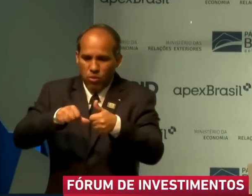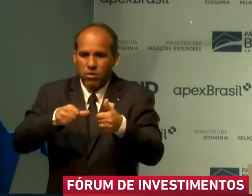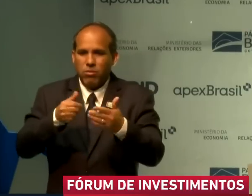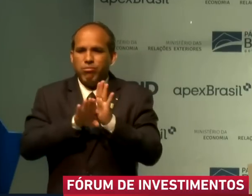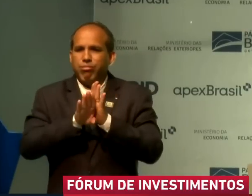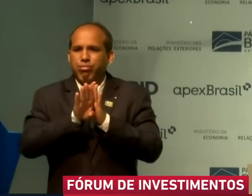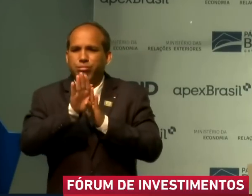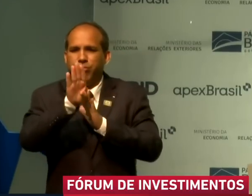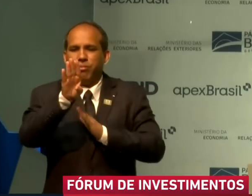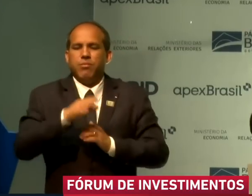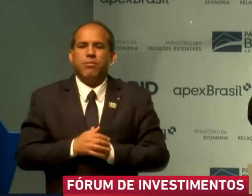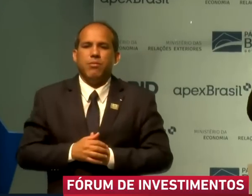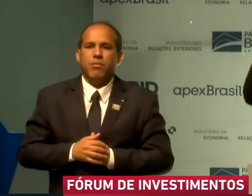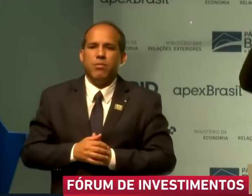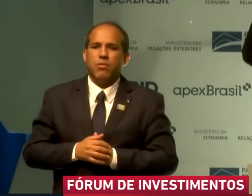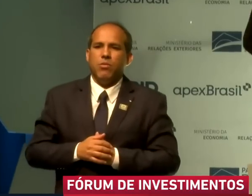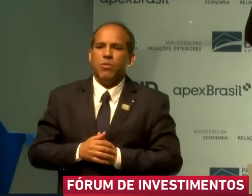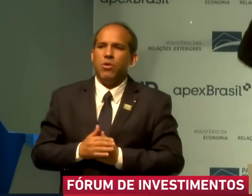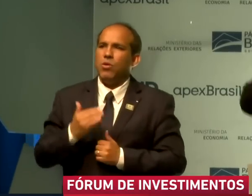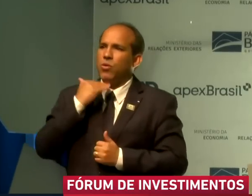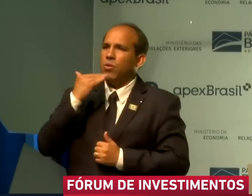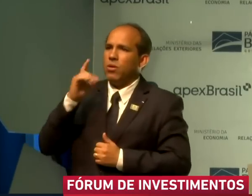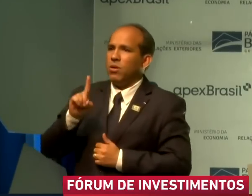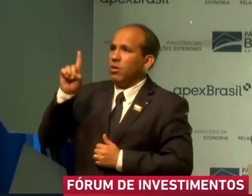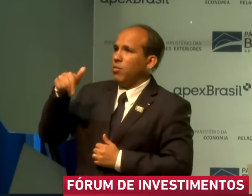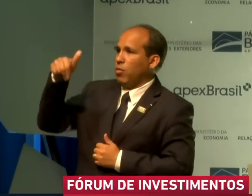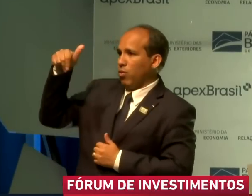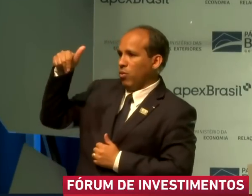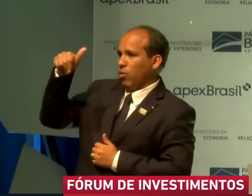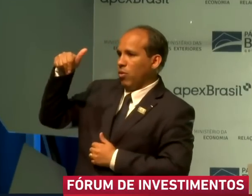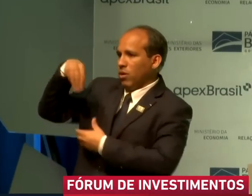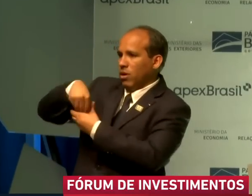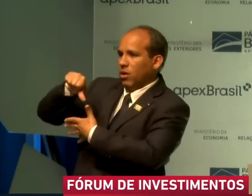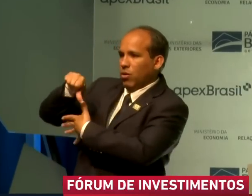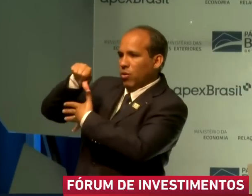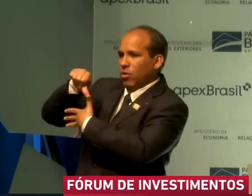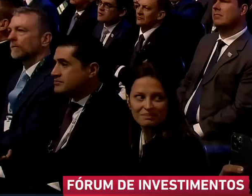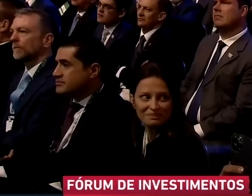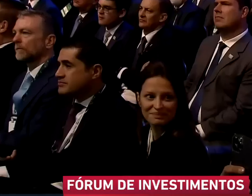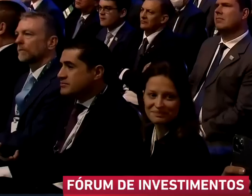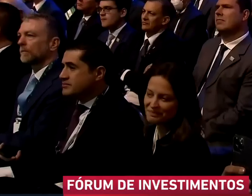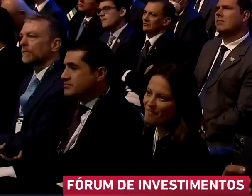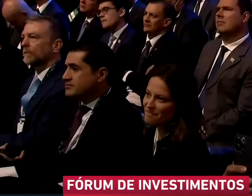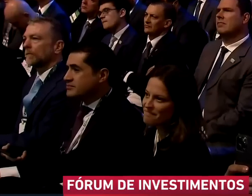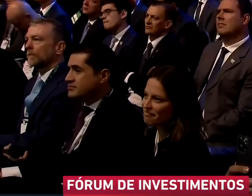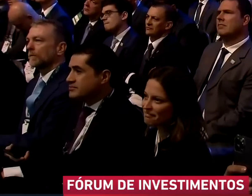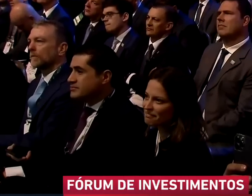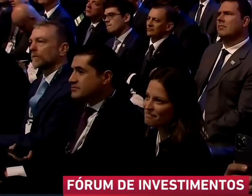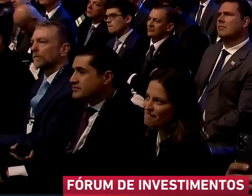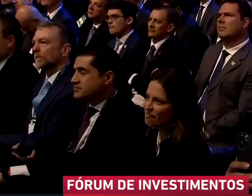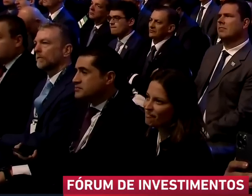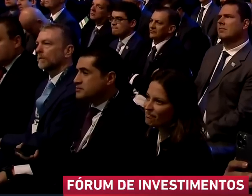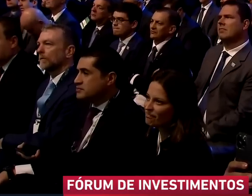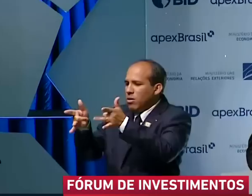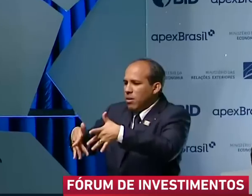narcotráfico. E também o presidente da República voltou a fazer correlações entre o ex-presidente Lula, seu principal adversário nessas eleições,